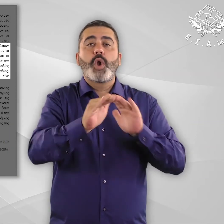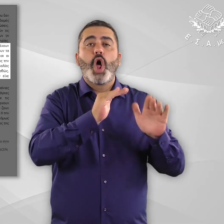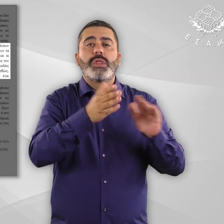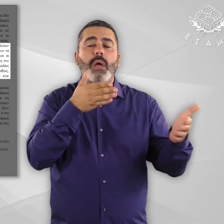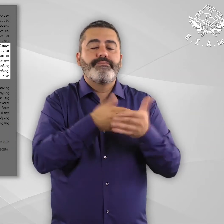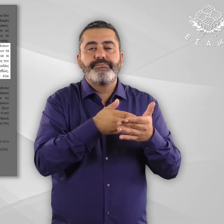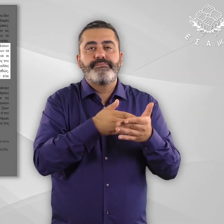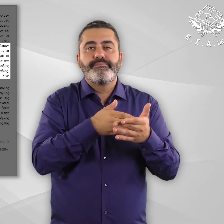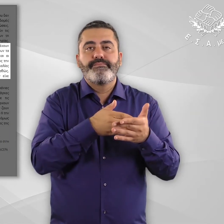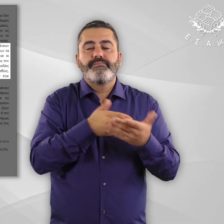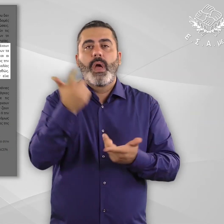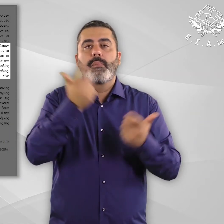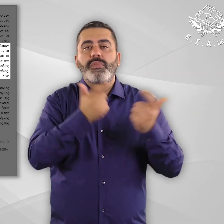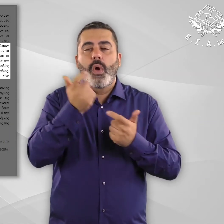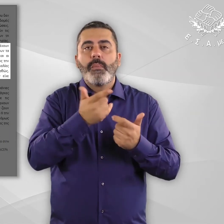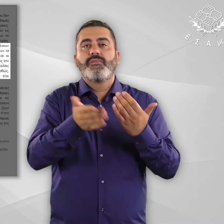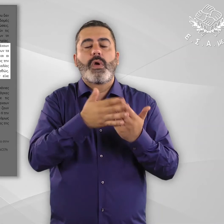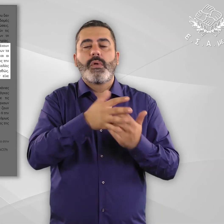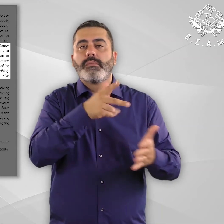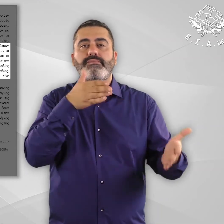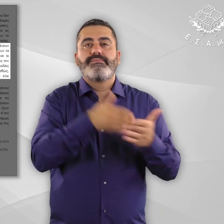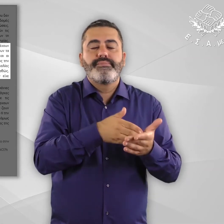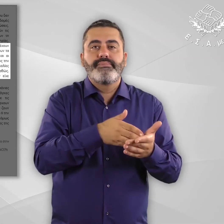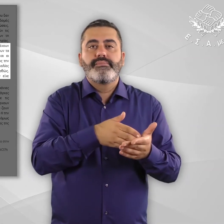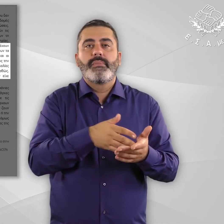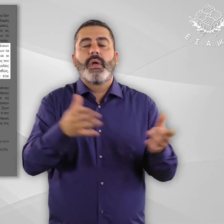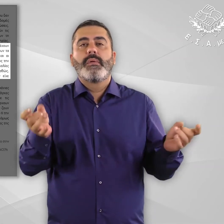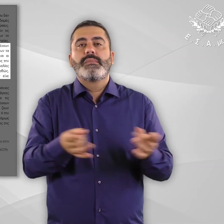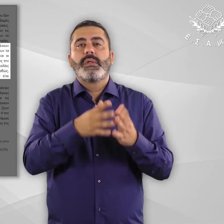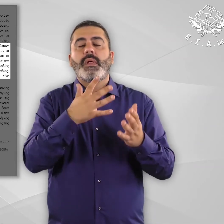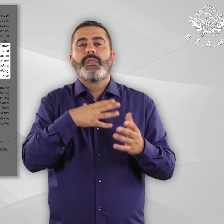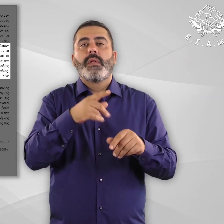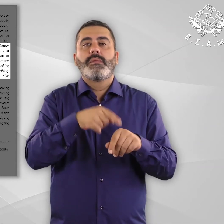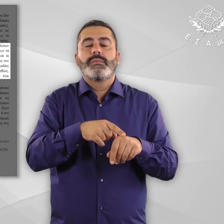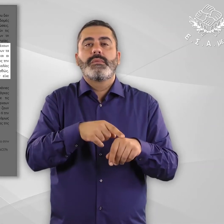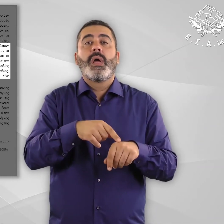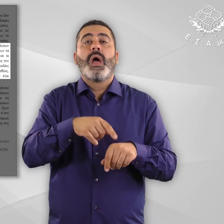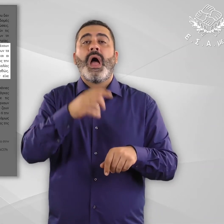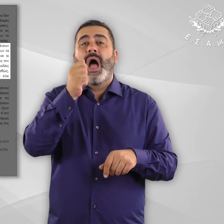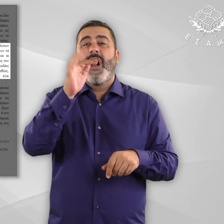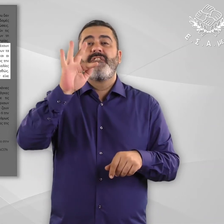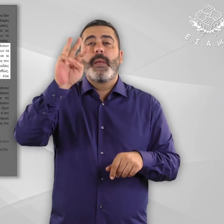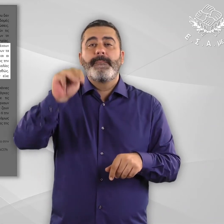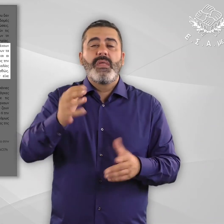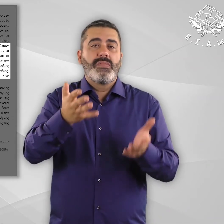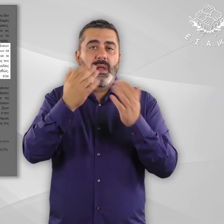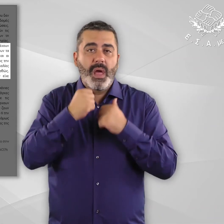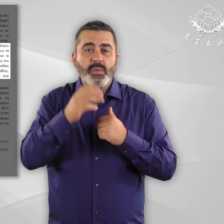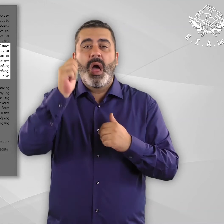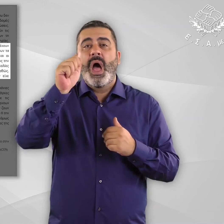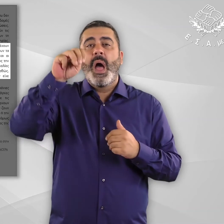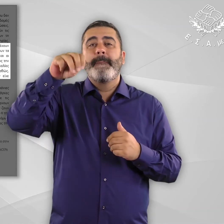χρόνιες παθήσεις ως προς την πρόσβαση σε προνοιακές παροχές και ειδικότερα τις δυσκολίες που αντιμετωπίζουν στη χορήγηση